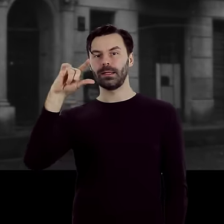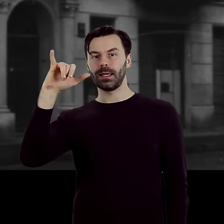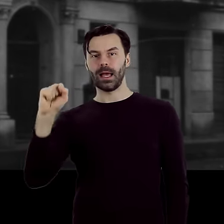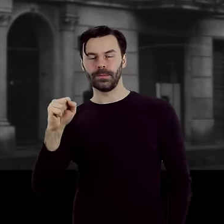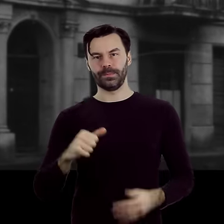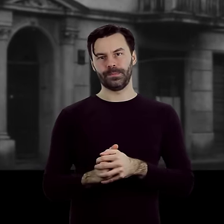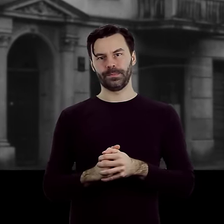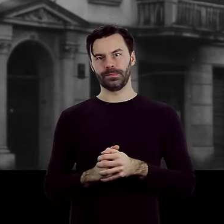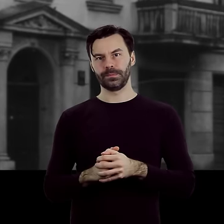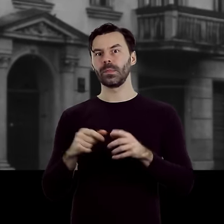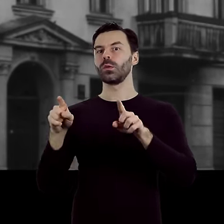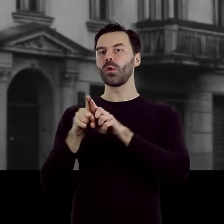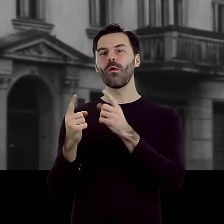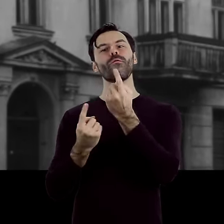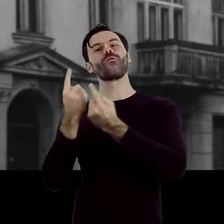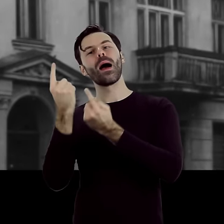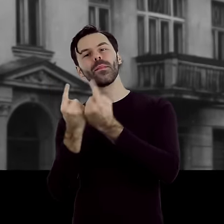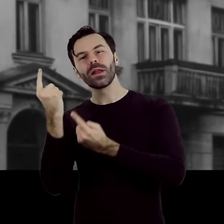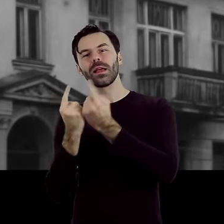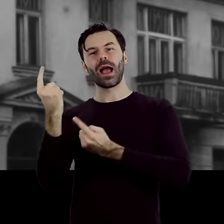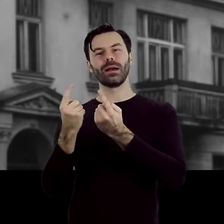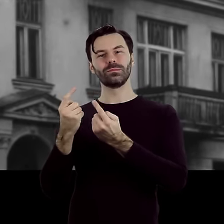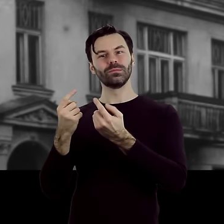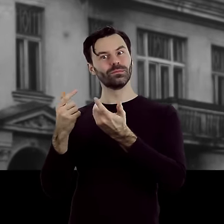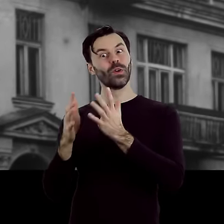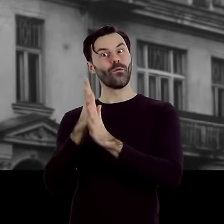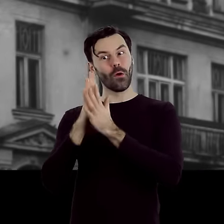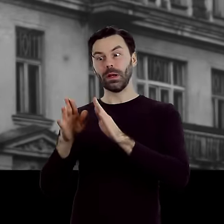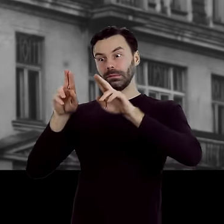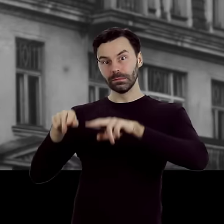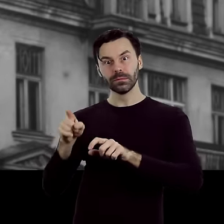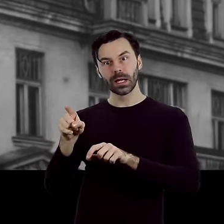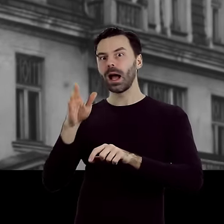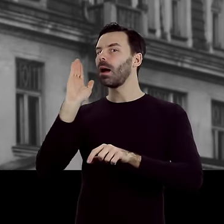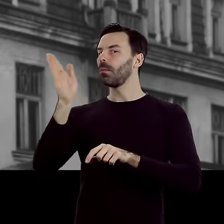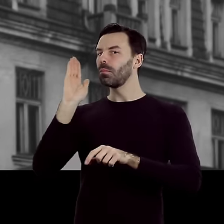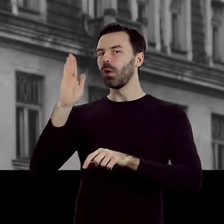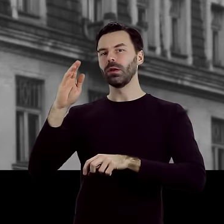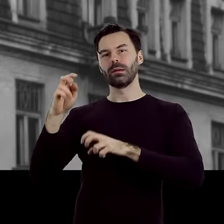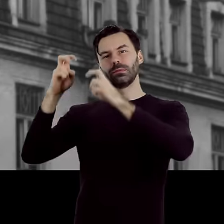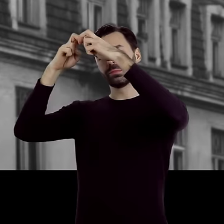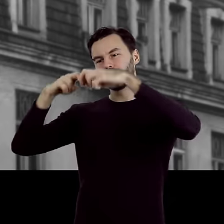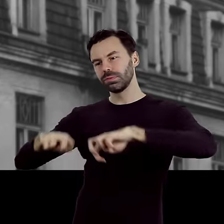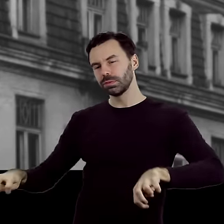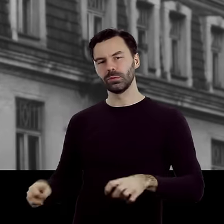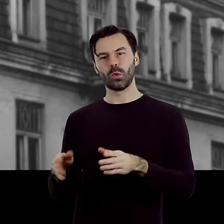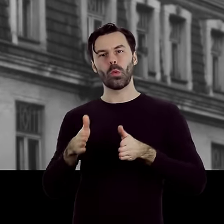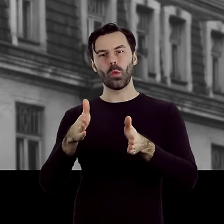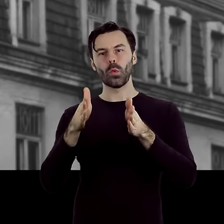Zarówno fabryka, jak i budynek przetrwały wojnę. Wyburzono go dopiero, gdy budowano szeroką ulicę Zachodnią, na początku